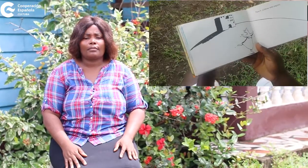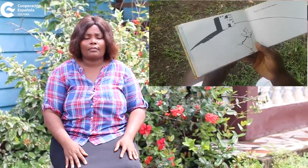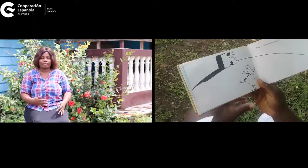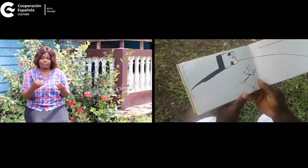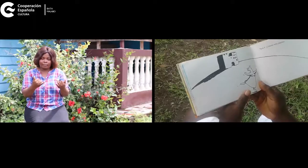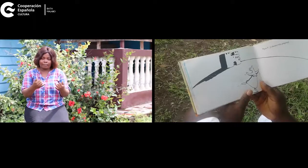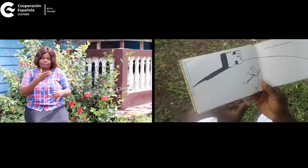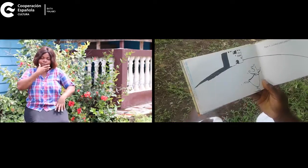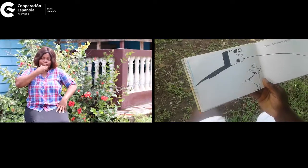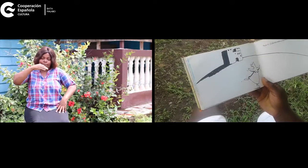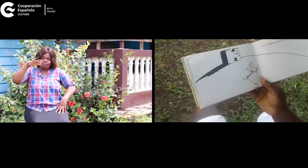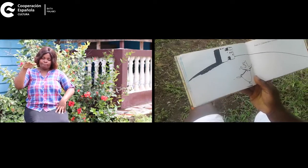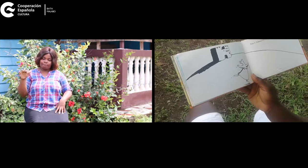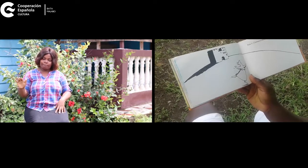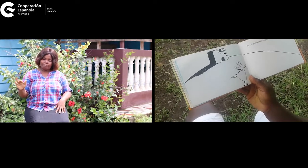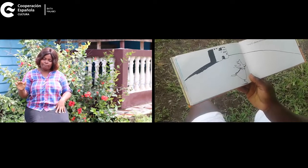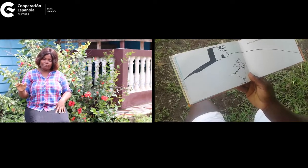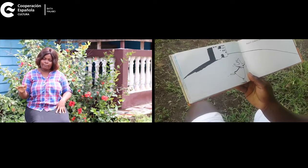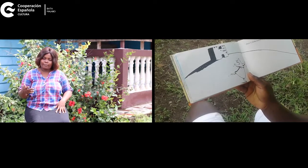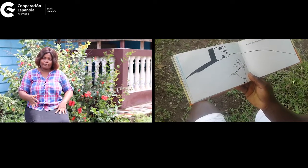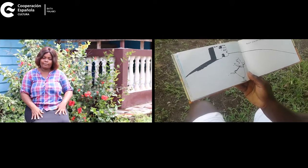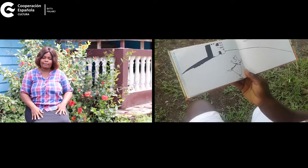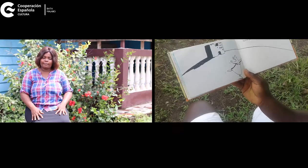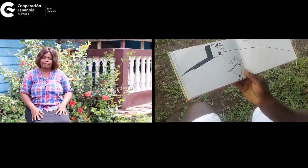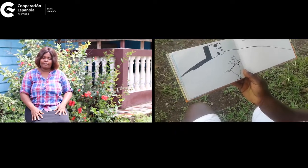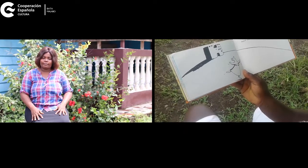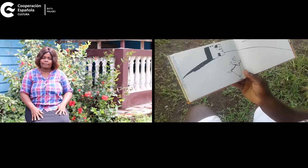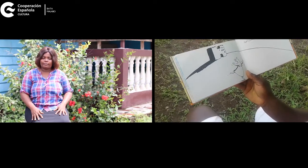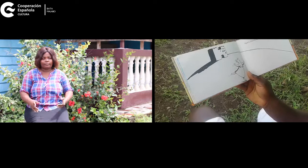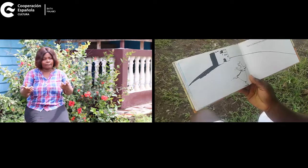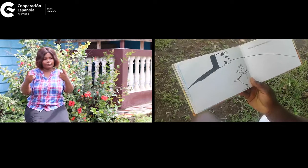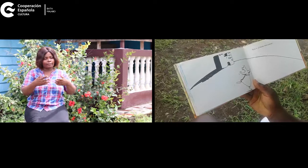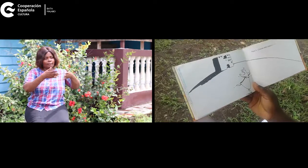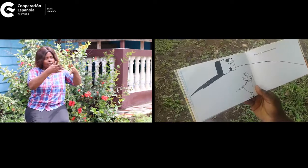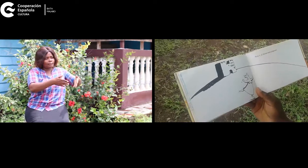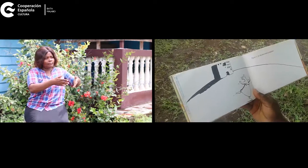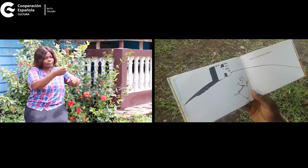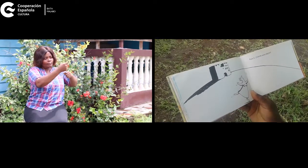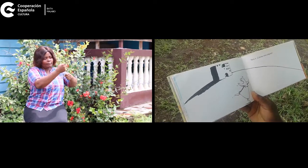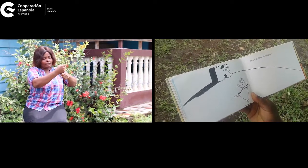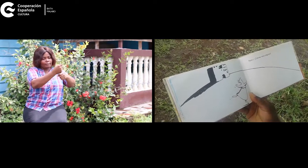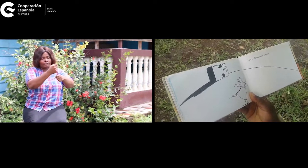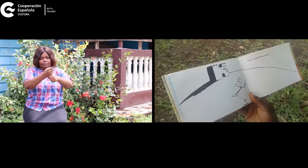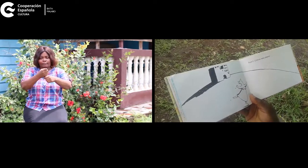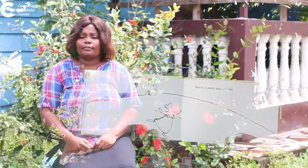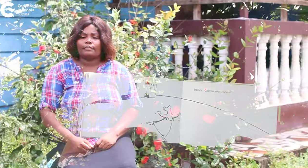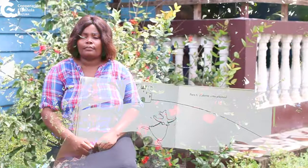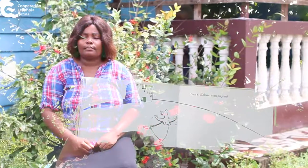Ahora chicos, vamos a dejaros una actividad.